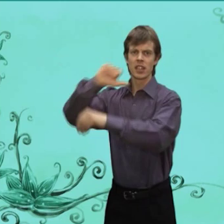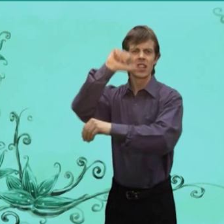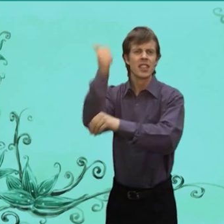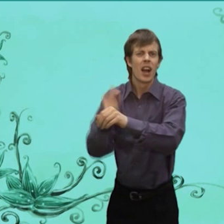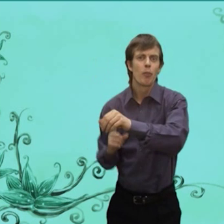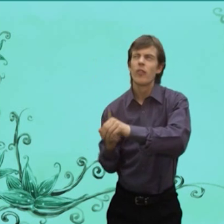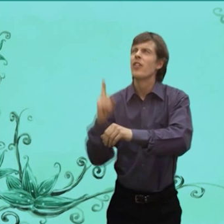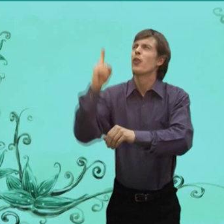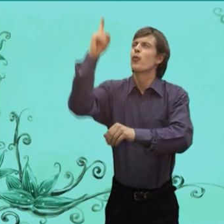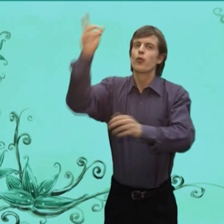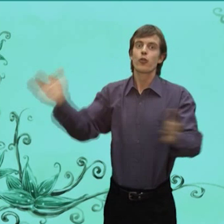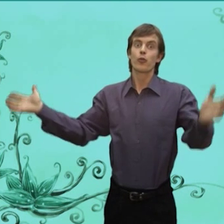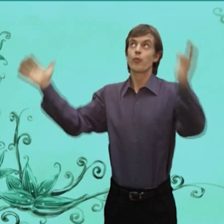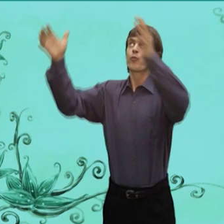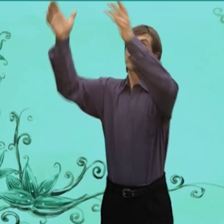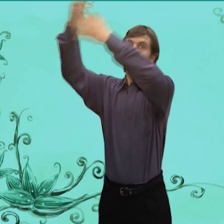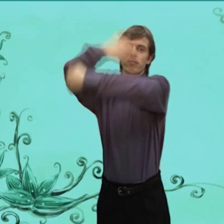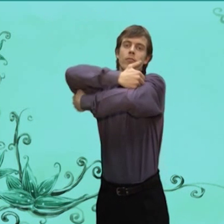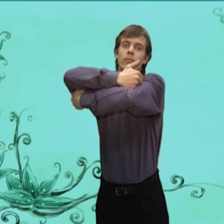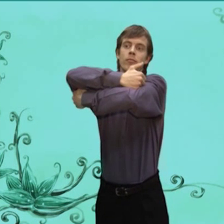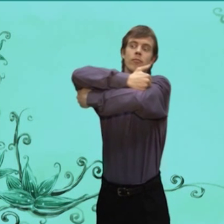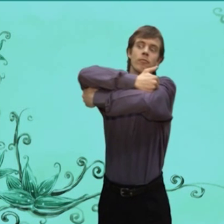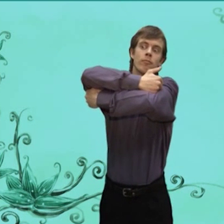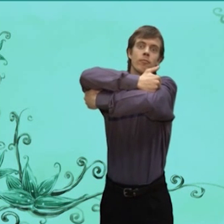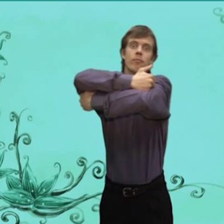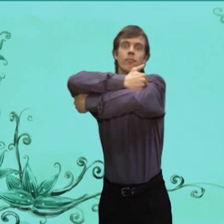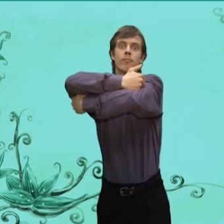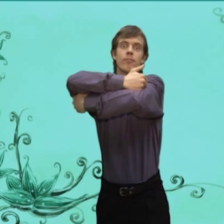На самую Макушку И поглядывает